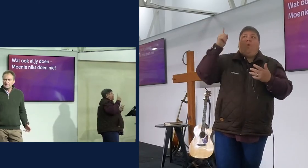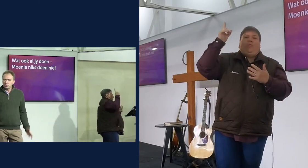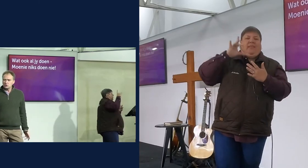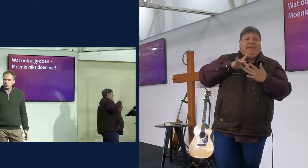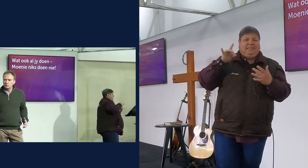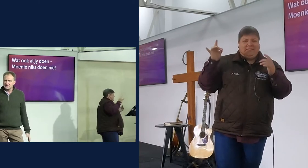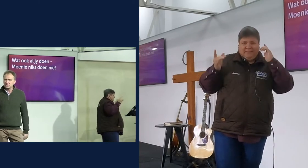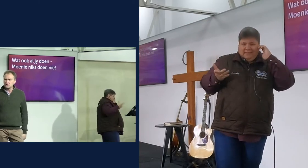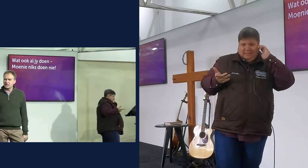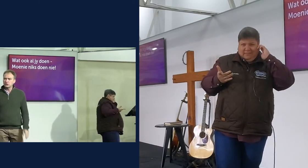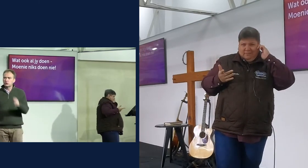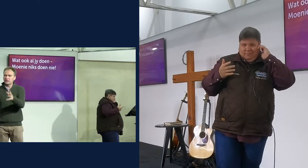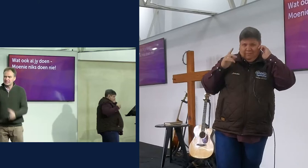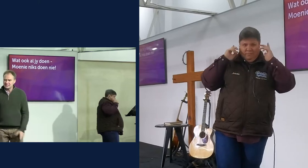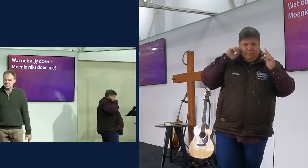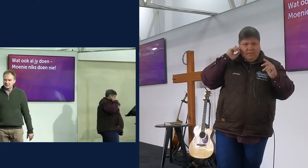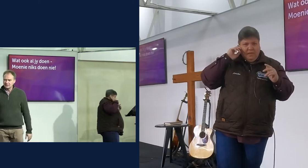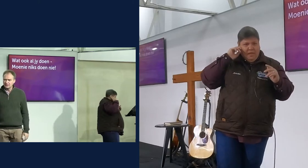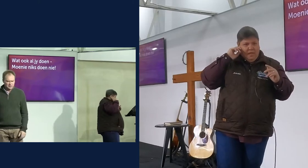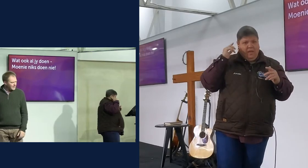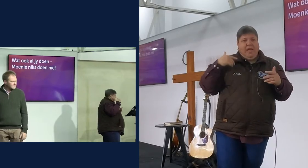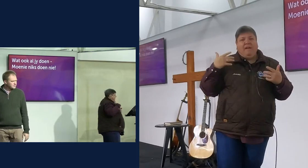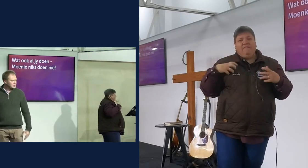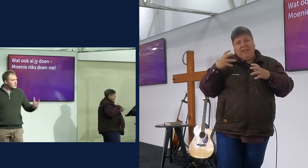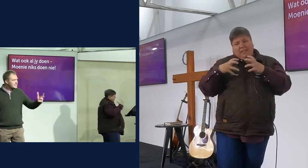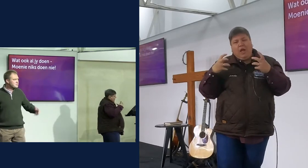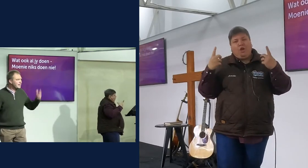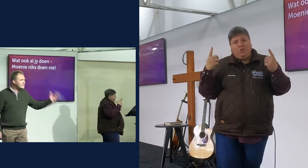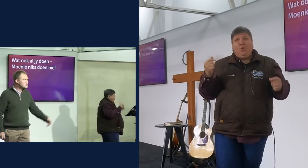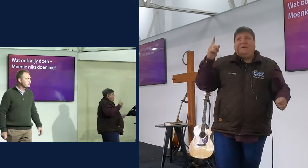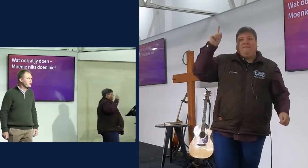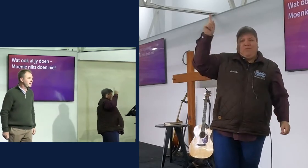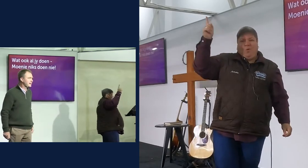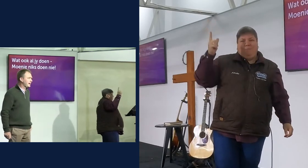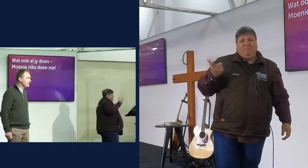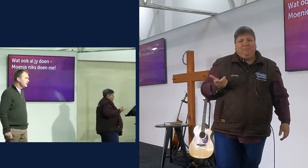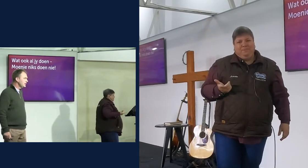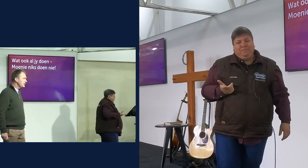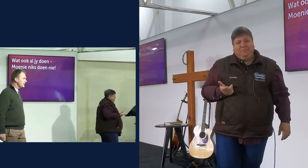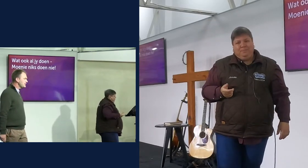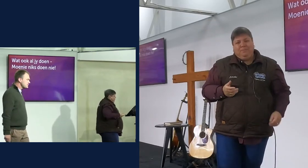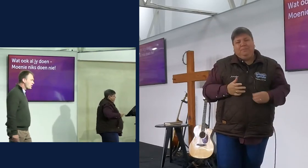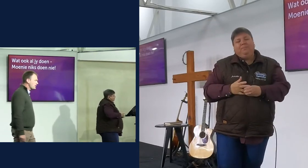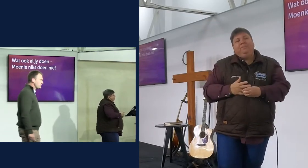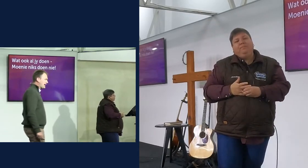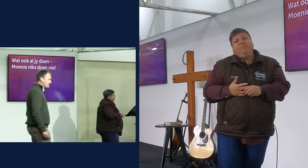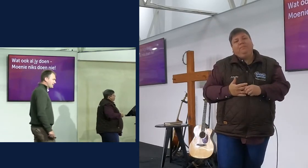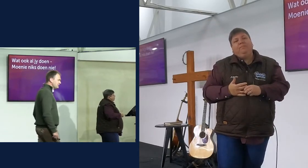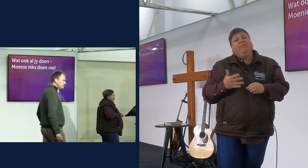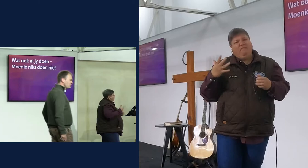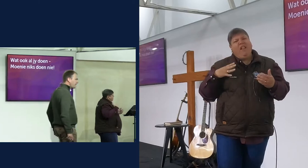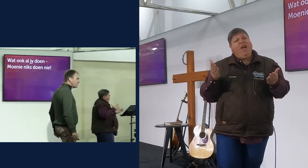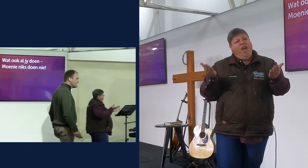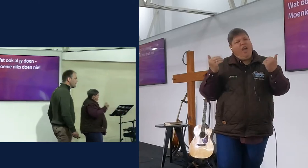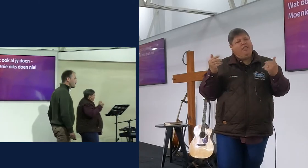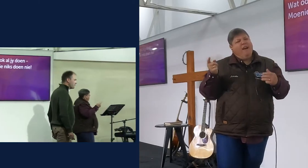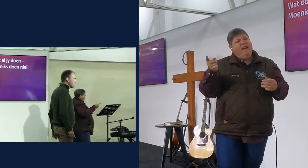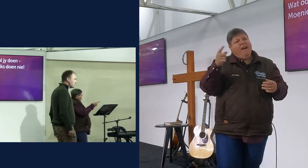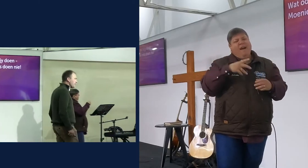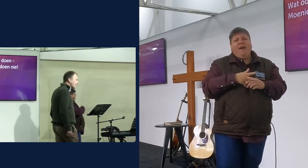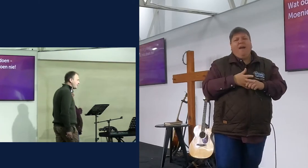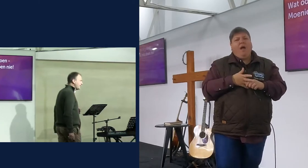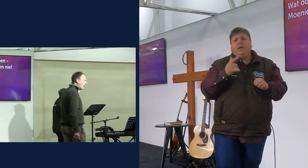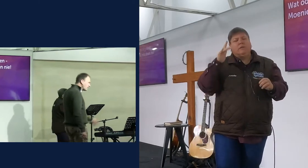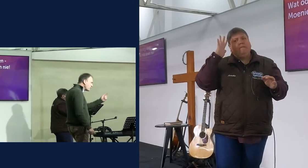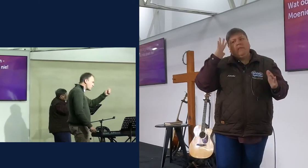ek kan nie bekostig om niks te doen nie, doe niets, amen, doe niets, begin iets doen vir die jyre, en dis waar ek jy nou wil uitdaag, as jy nie weet